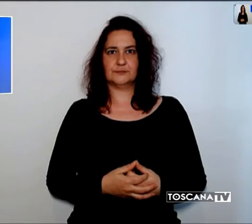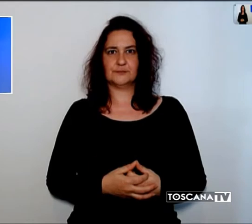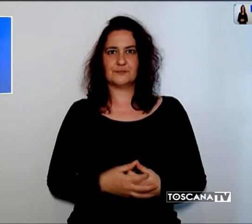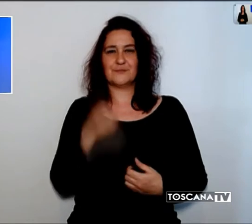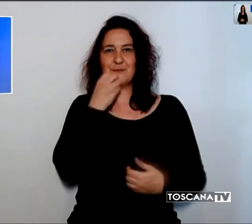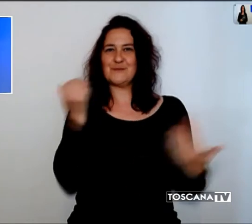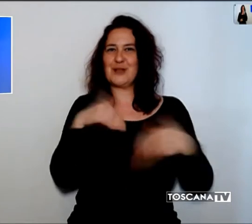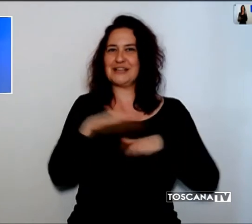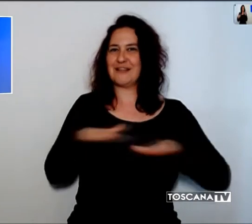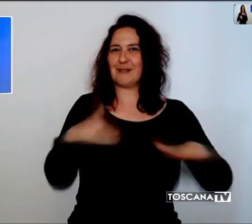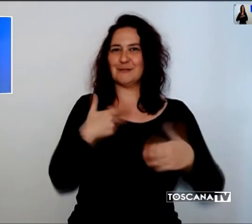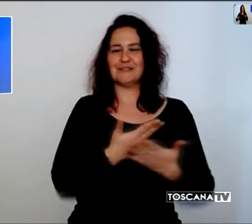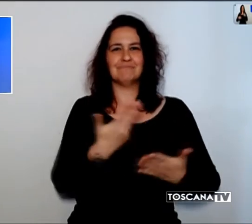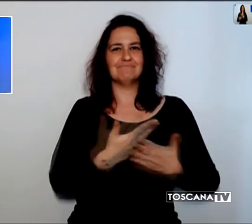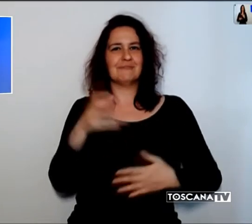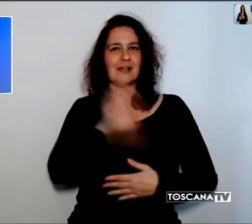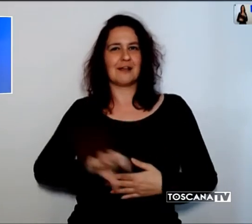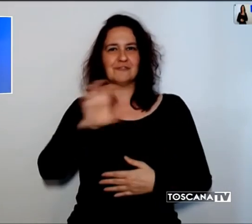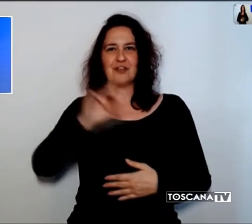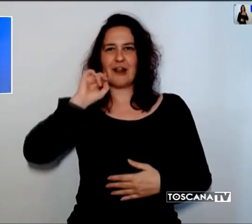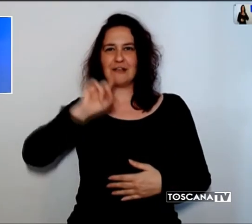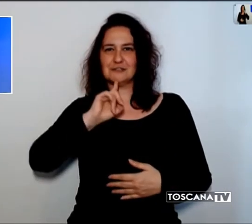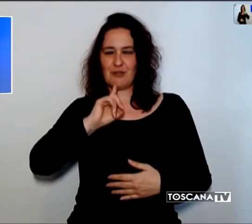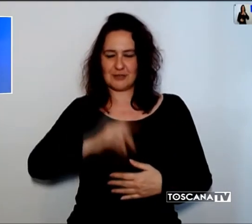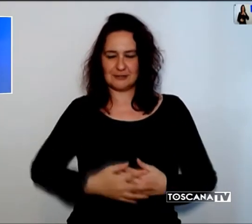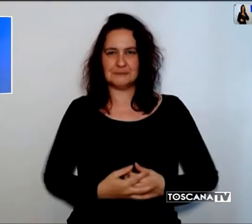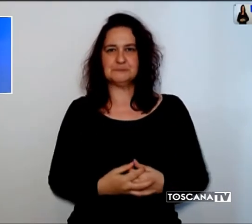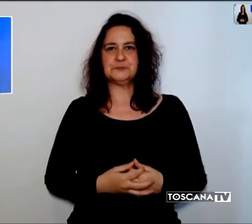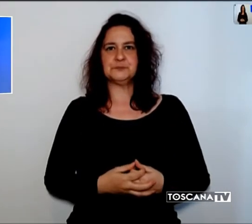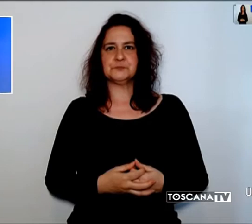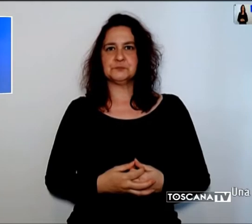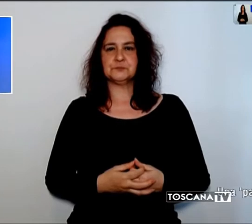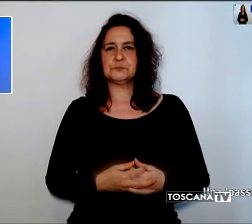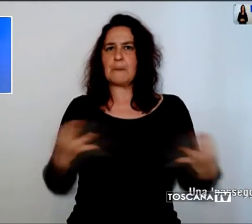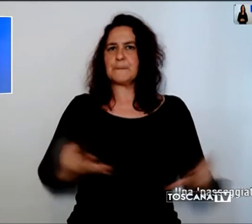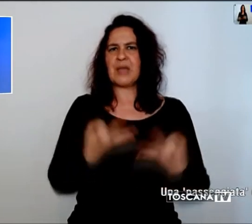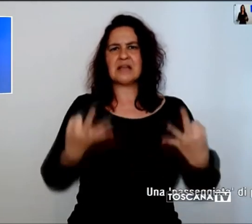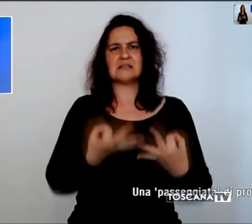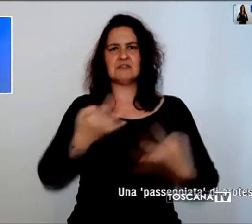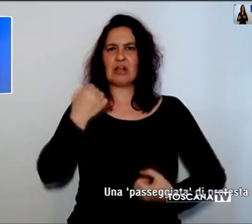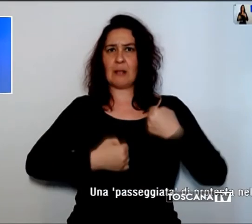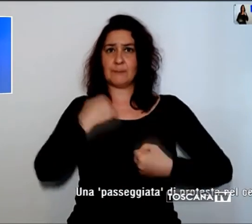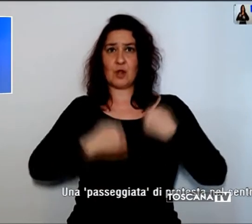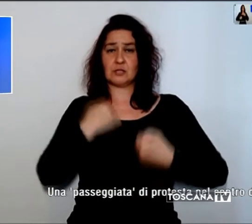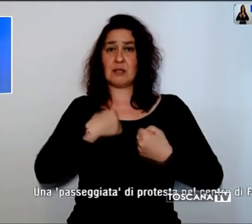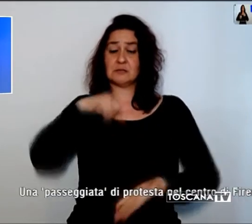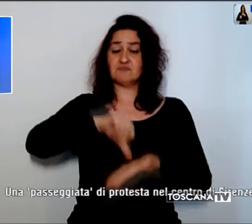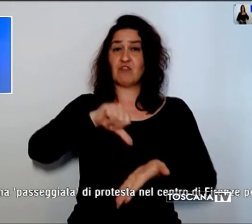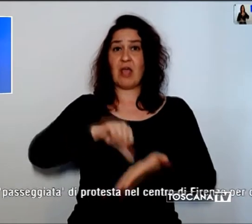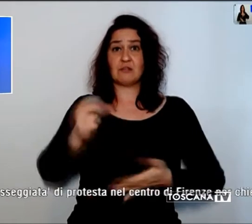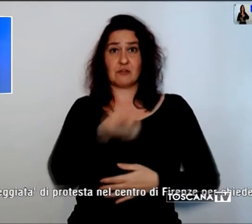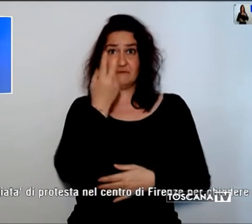a tutti dal Tg regionale per sordi. Una passeggiata di protesta nel centro di Firenze